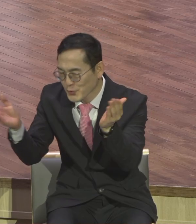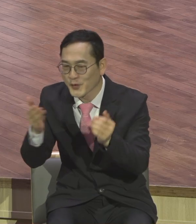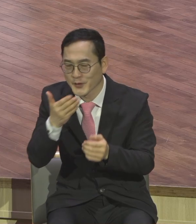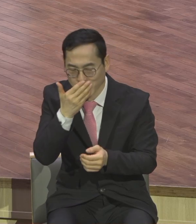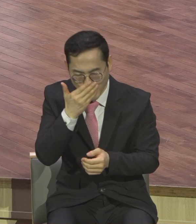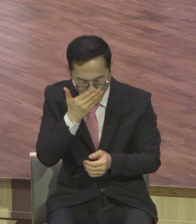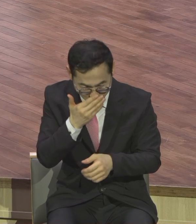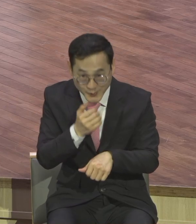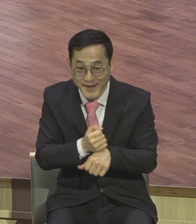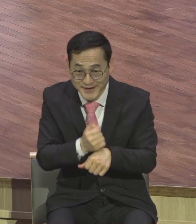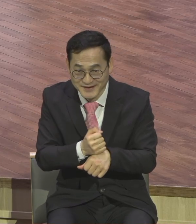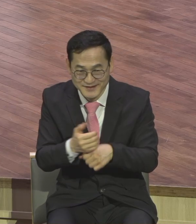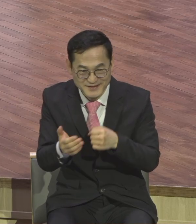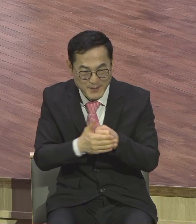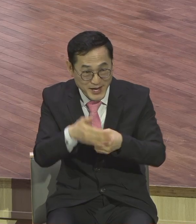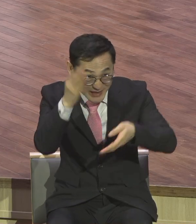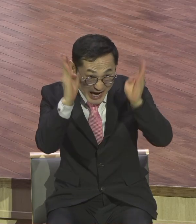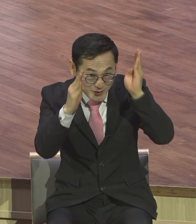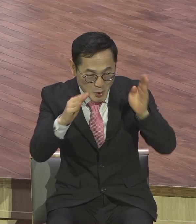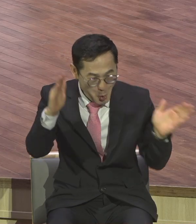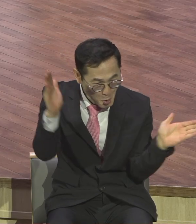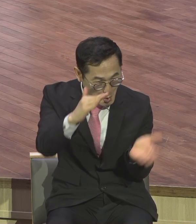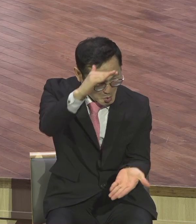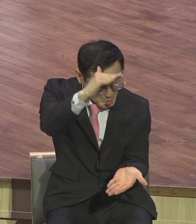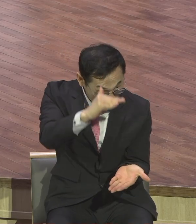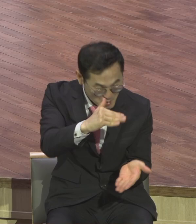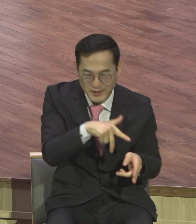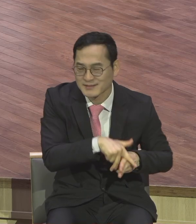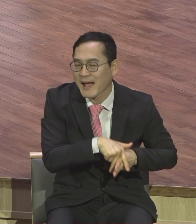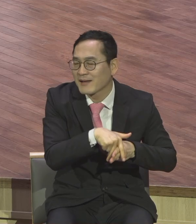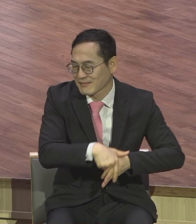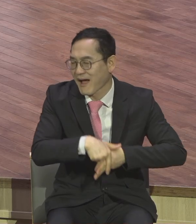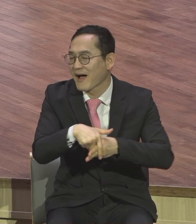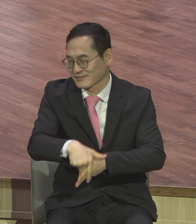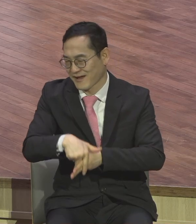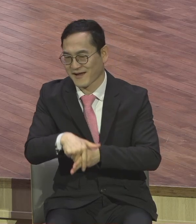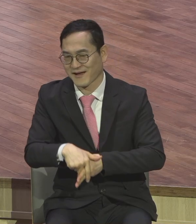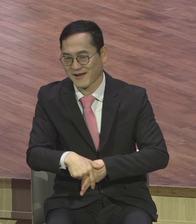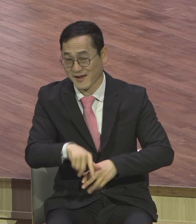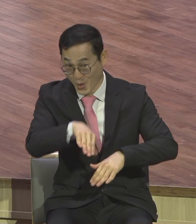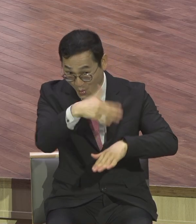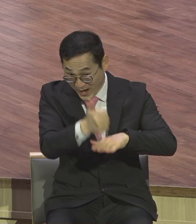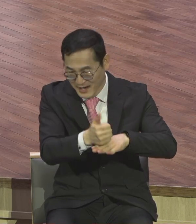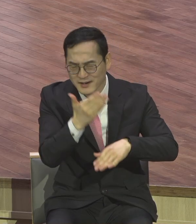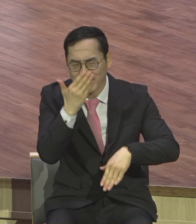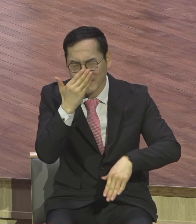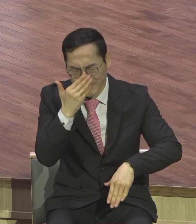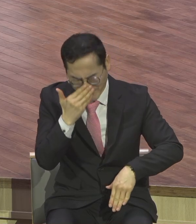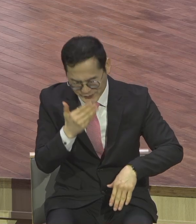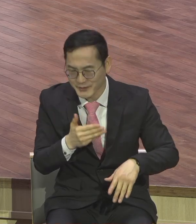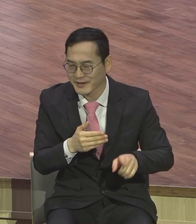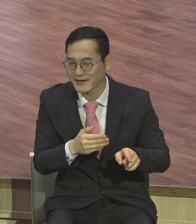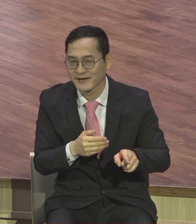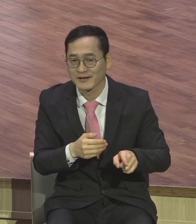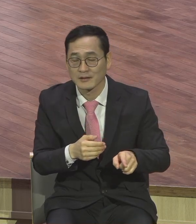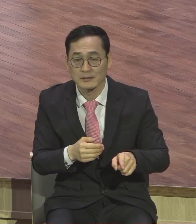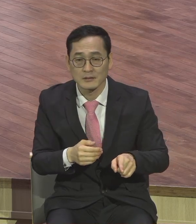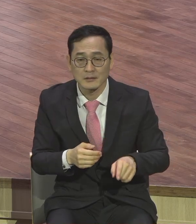나귀를 타시나니 나귀의 작은 것 곧 나귀 새끼니라 이미 예수님께서 나귀